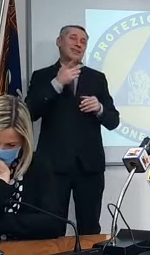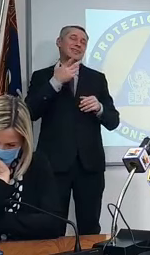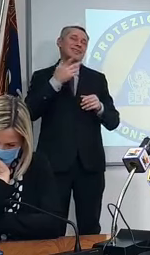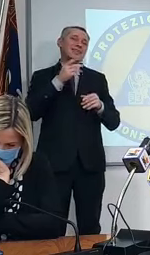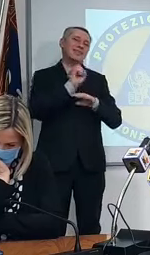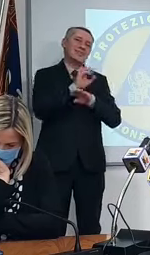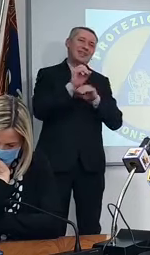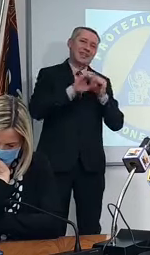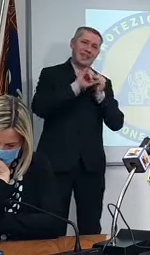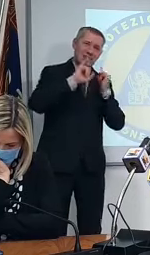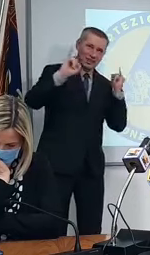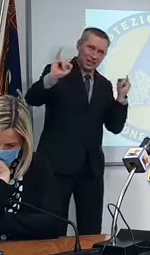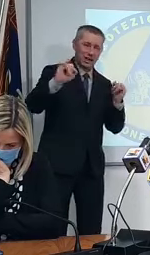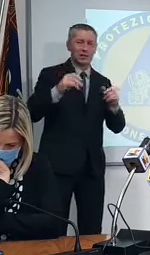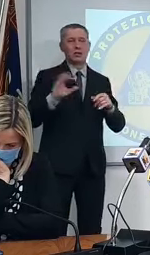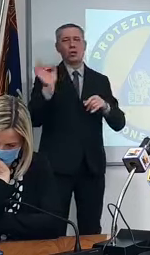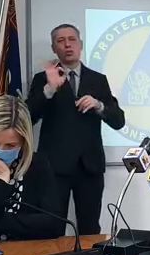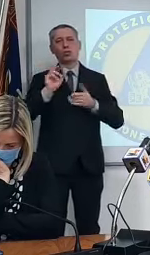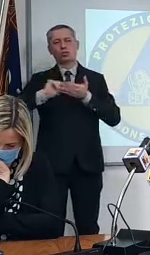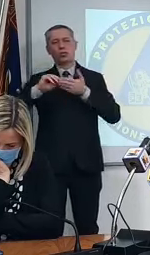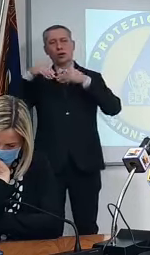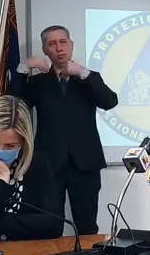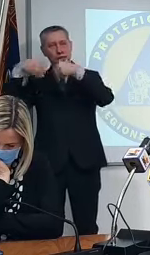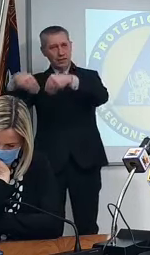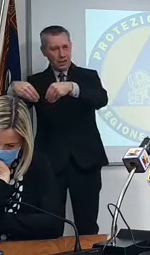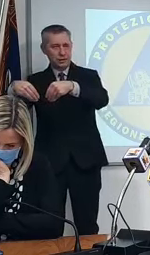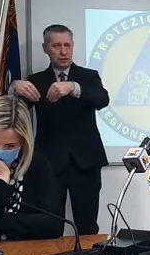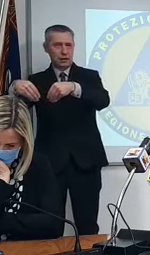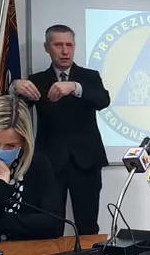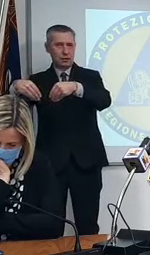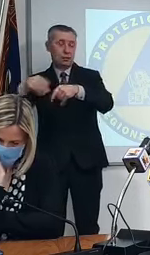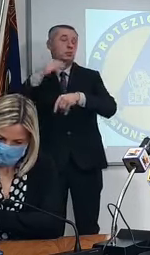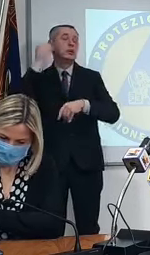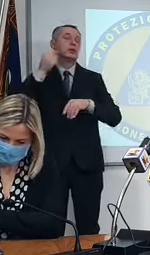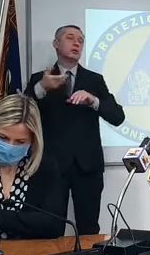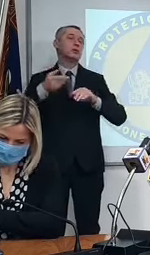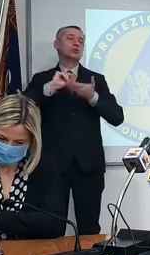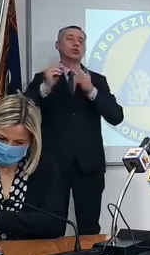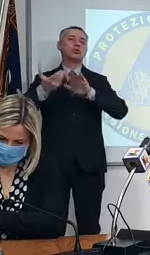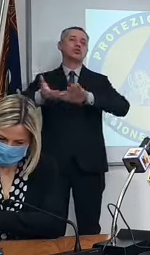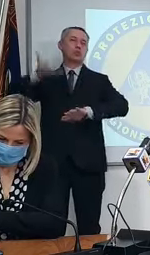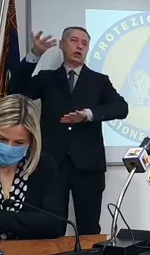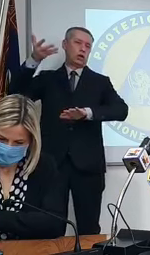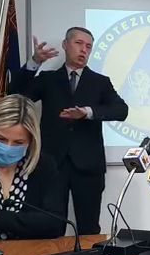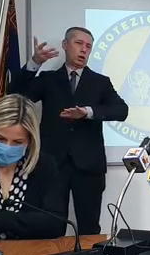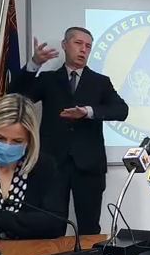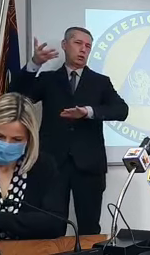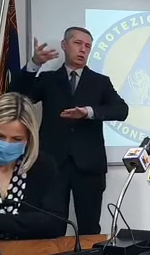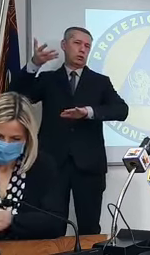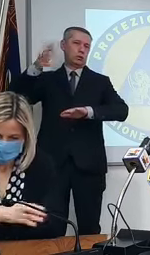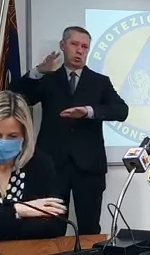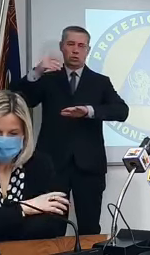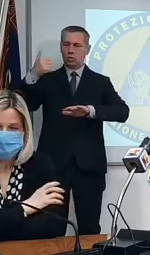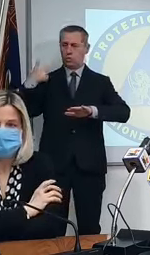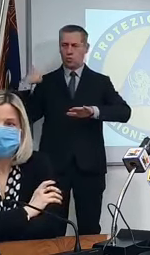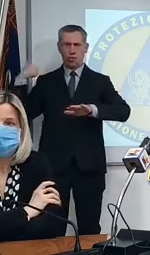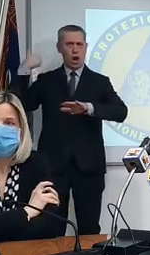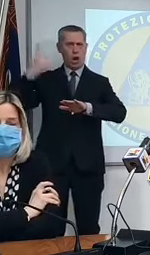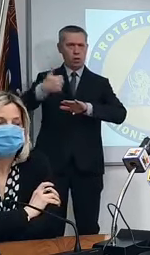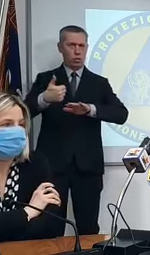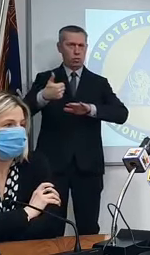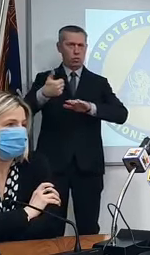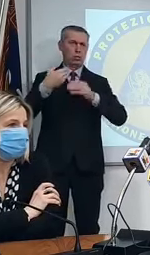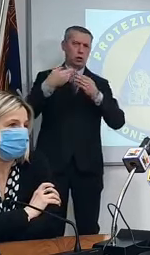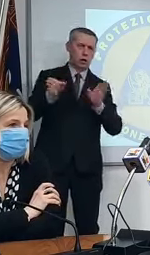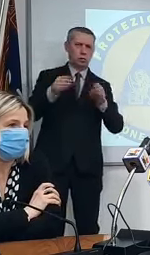scuola non in presenza e tutto quello che è accaduto pensate soprattutto alle superiori che sono sfiancate da un anno ormai di questo saliscendi